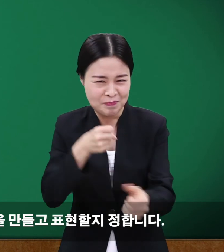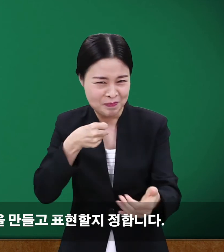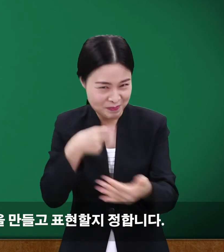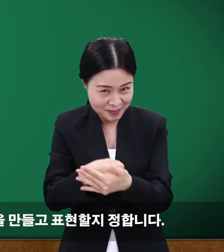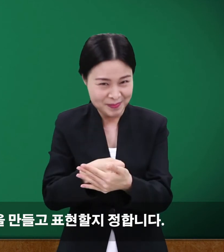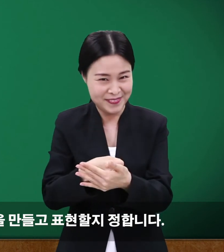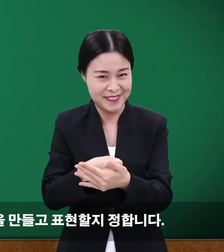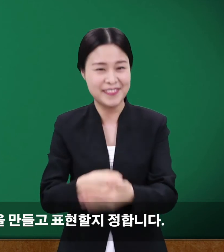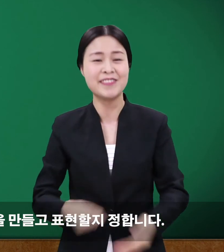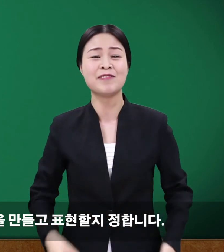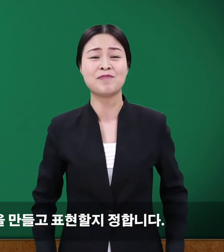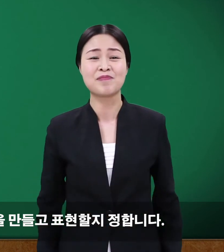표현할지 정합니다.